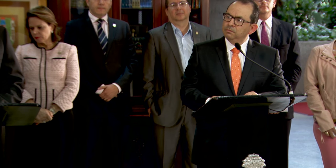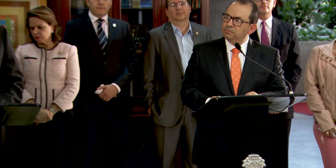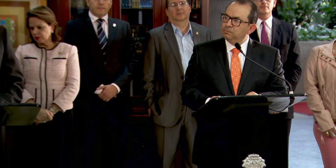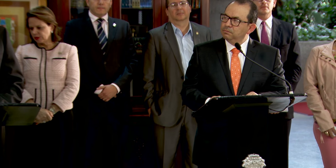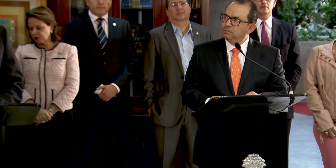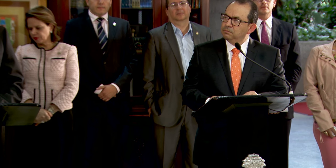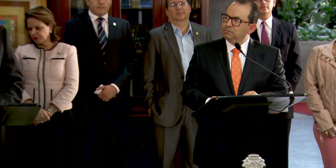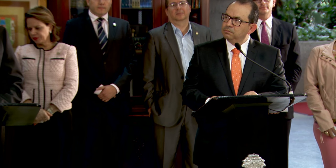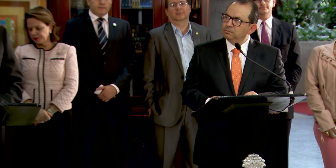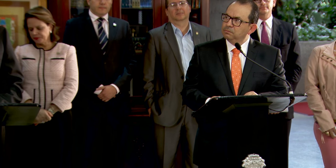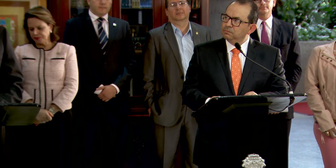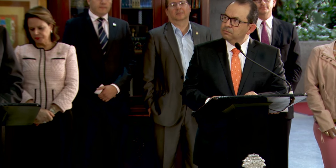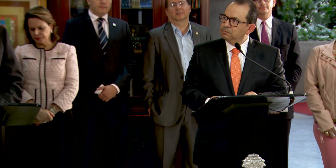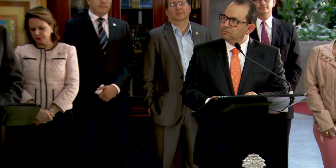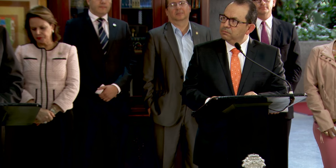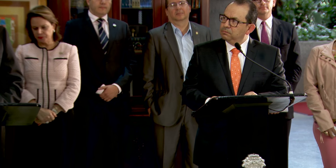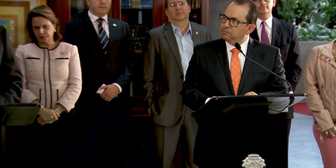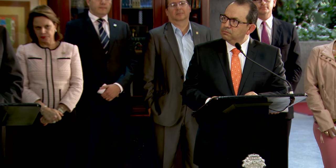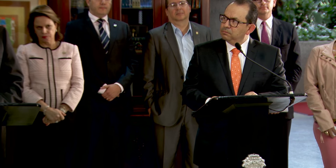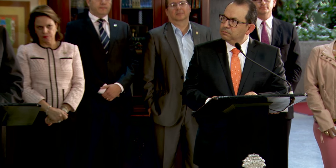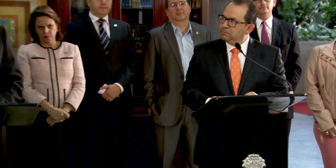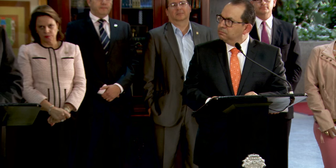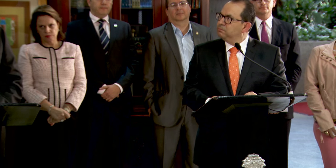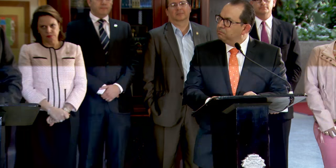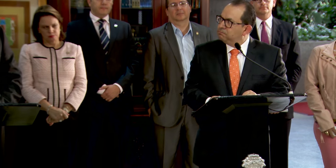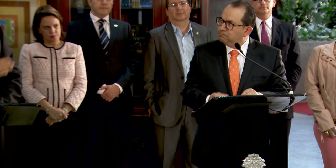¿Cómo se va afrontar desde el punto de vista monetario?